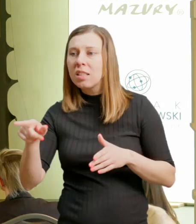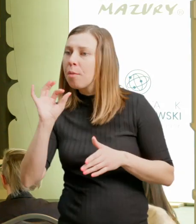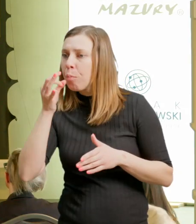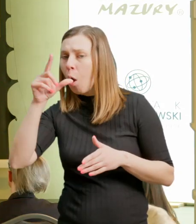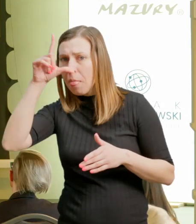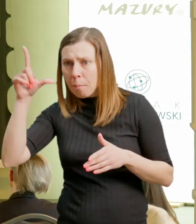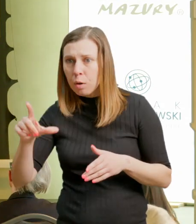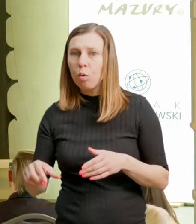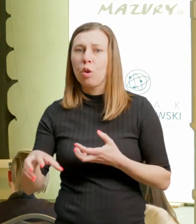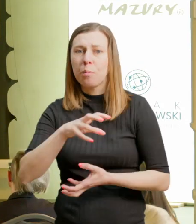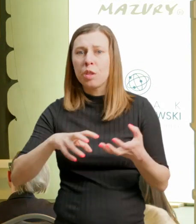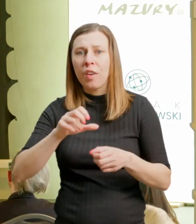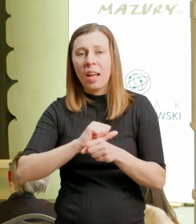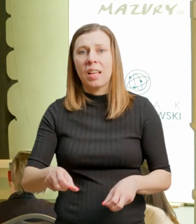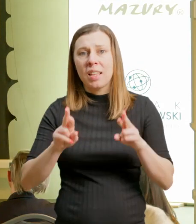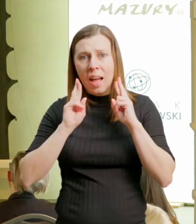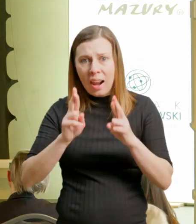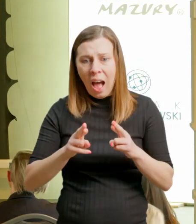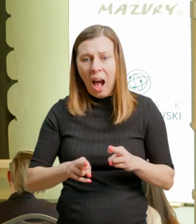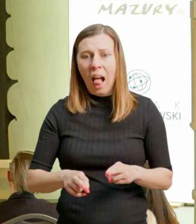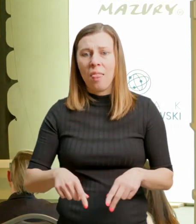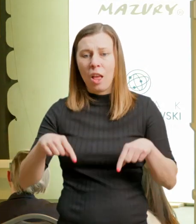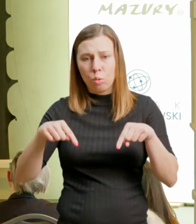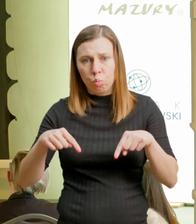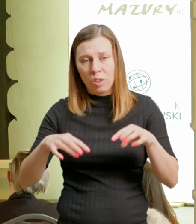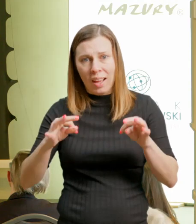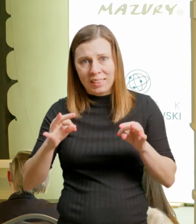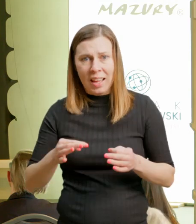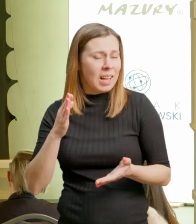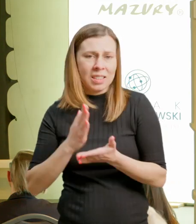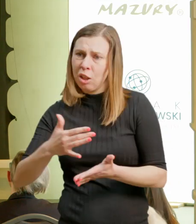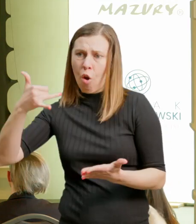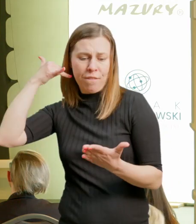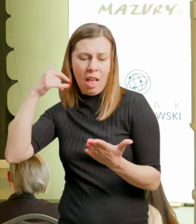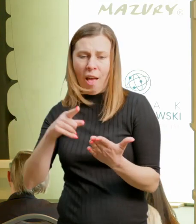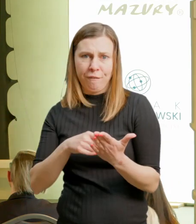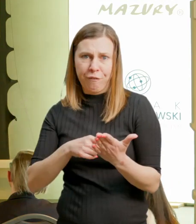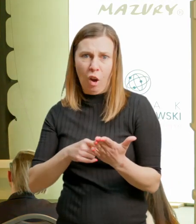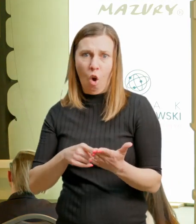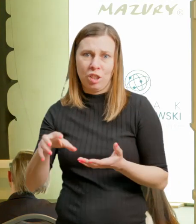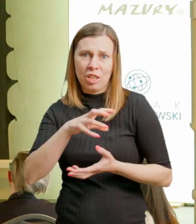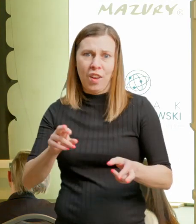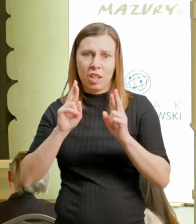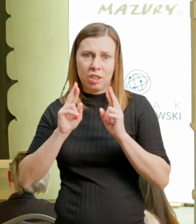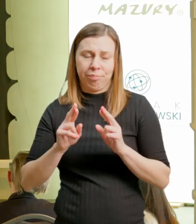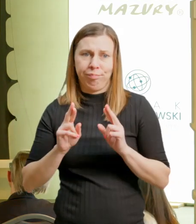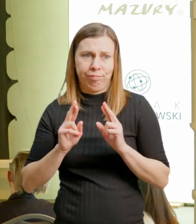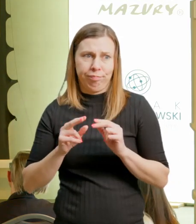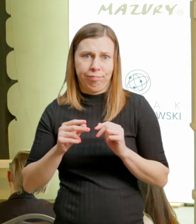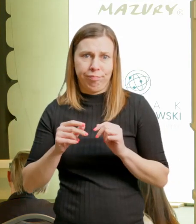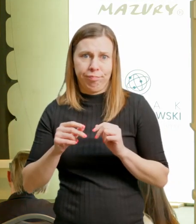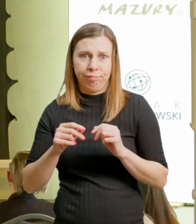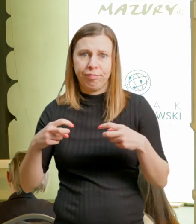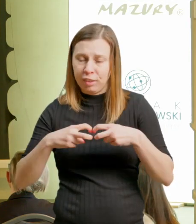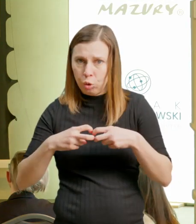świat jest również realny i on istnieje tu i teraz i nie tylko w telefonie komórkowym. Dobrze, proszę Państwa,